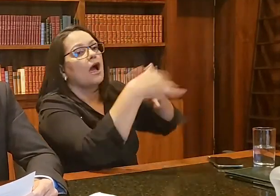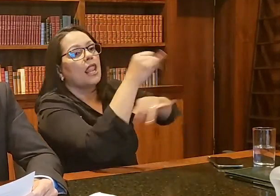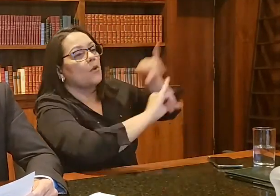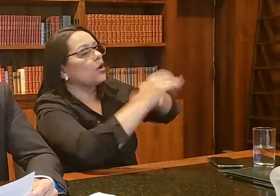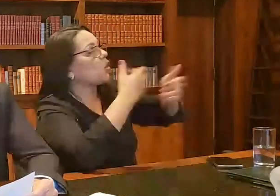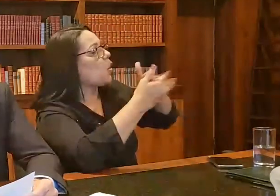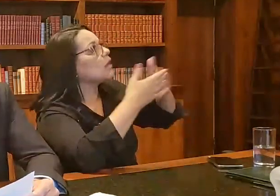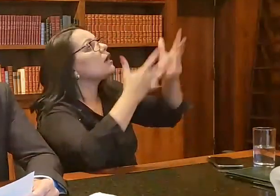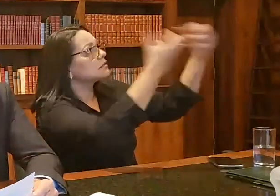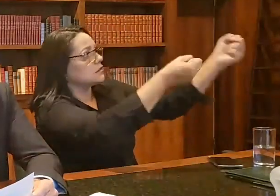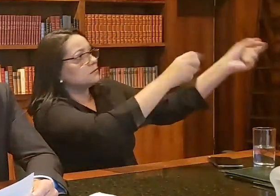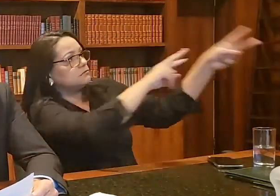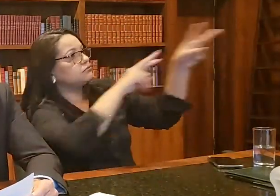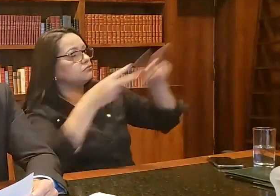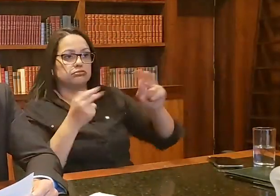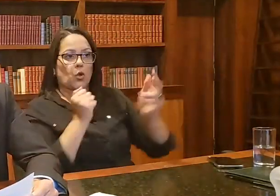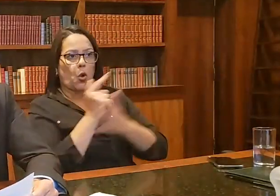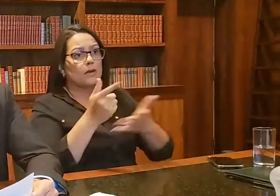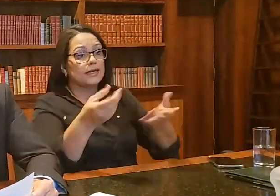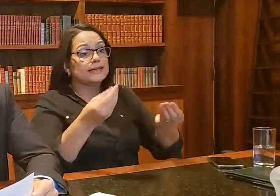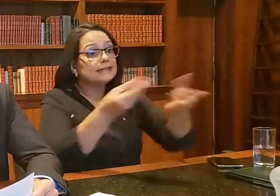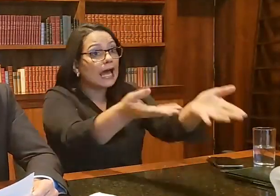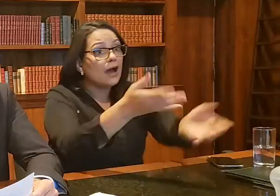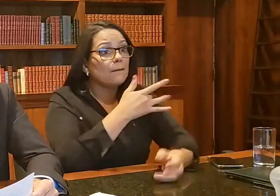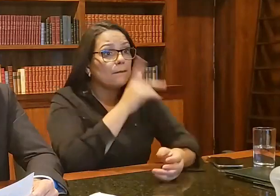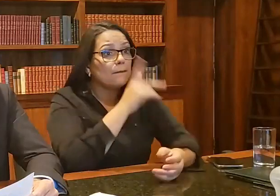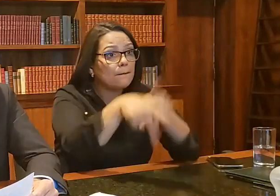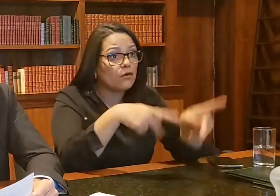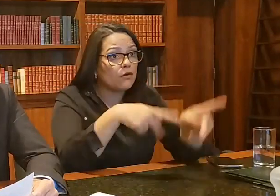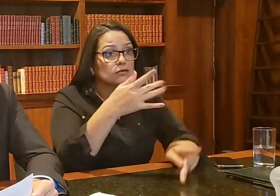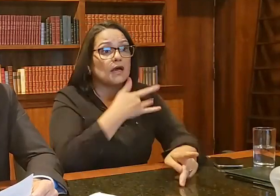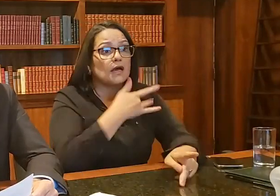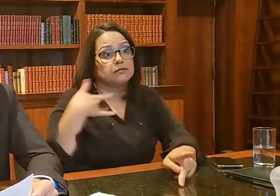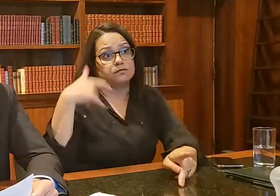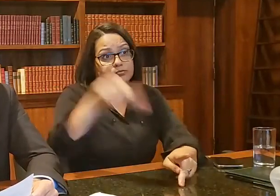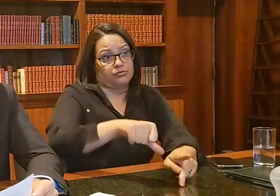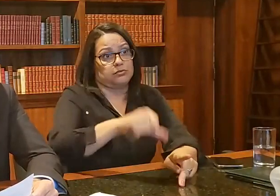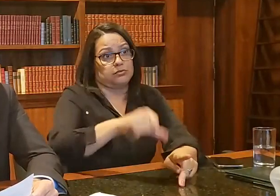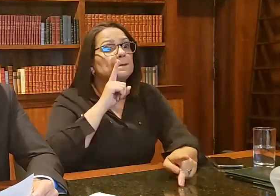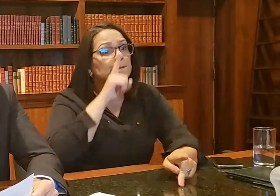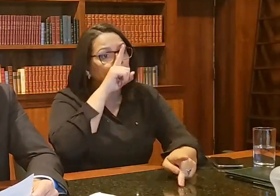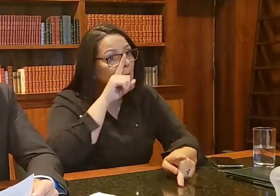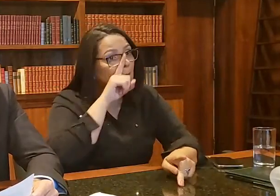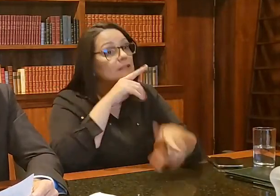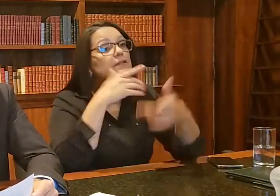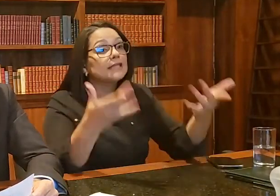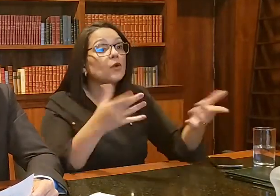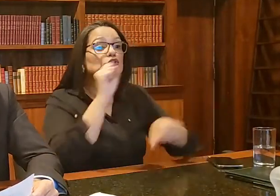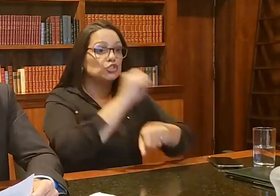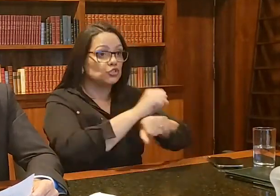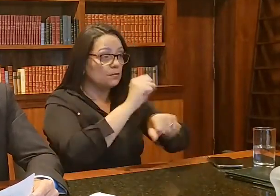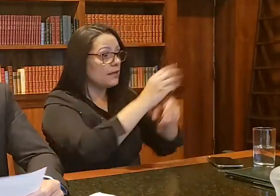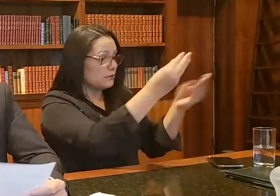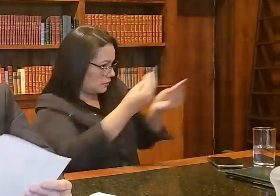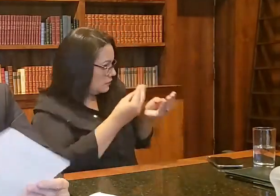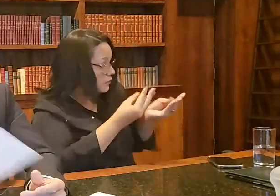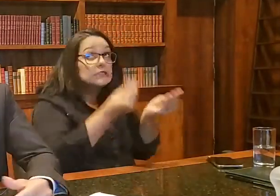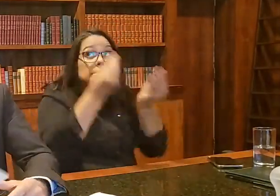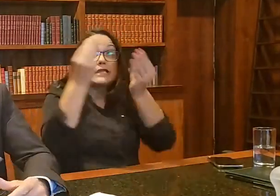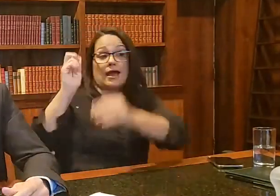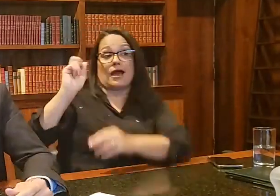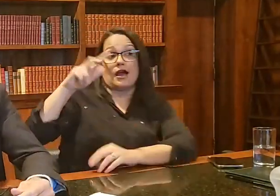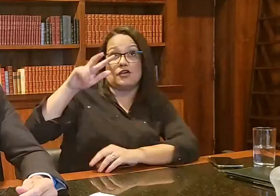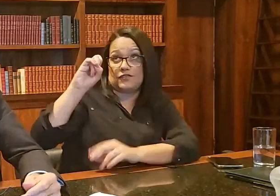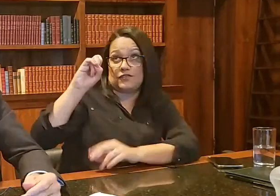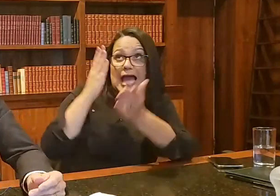saúde pública. Então, todas as vacinas que foram aprovadas pela Anvisa, nós compramos. Sem